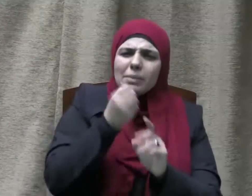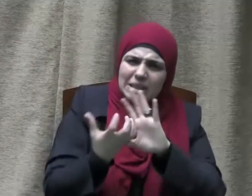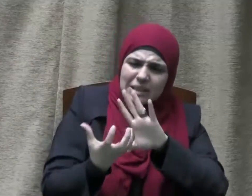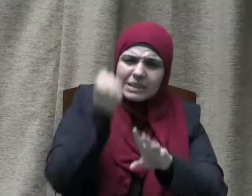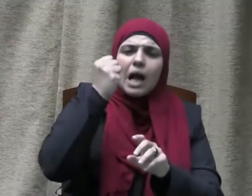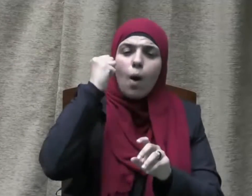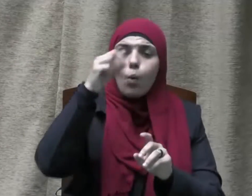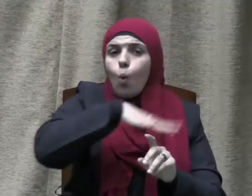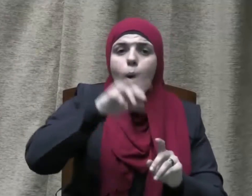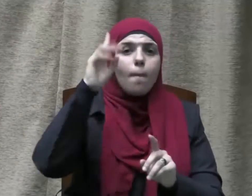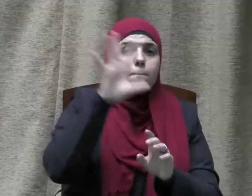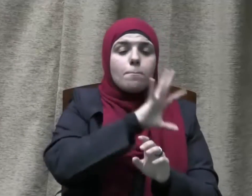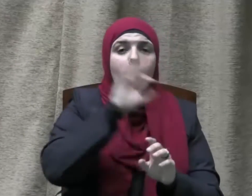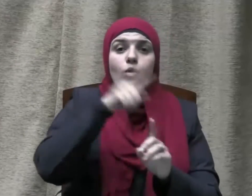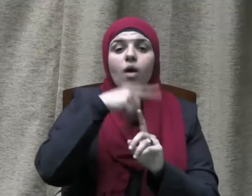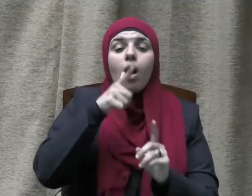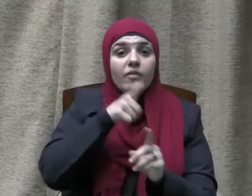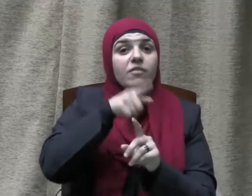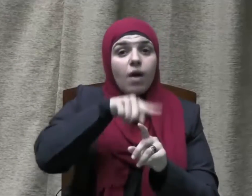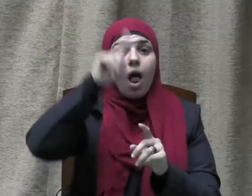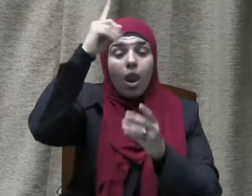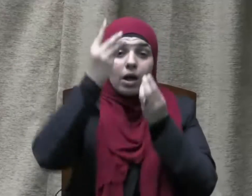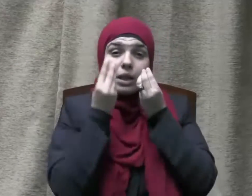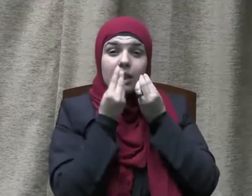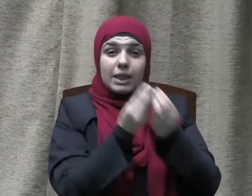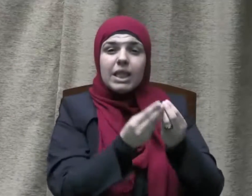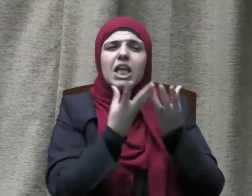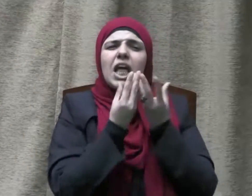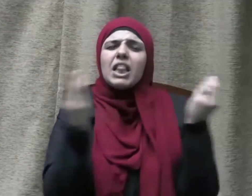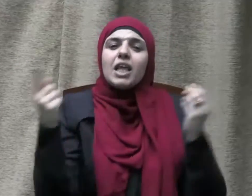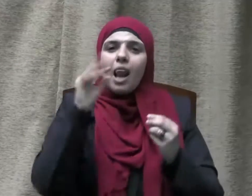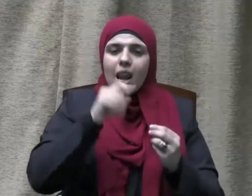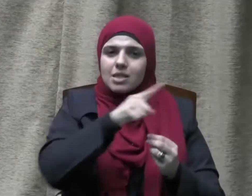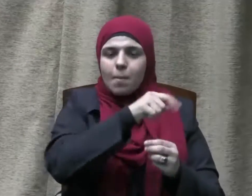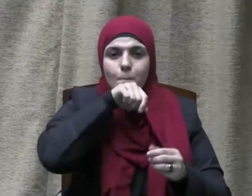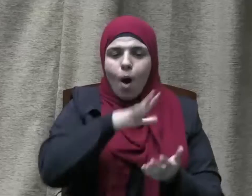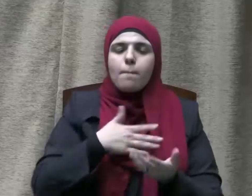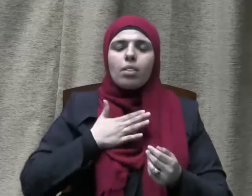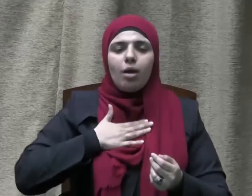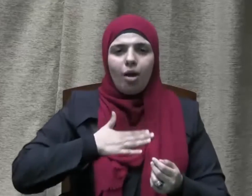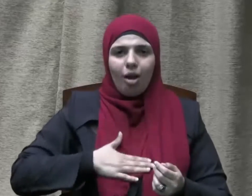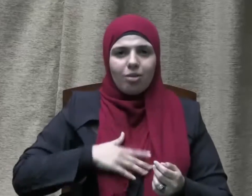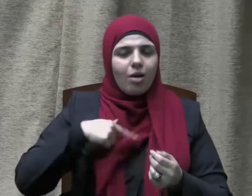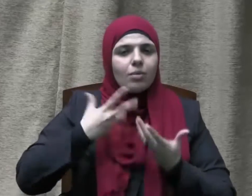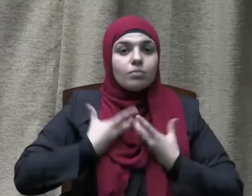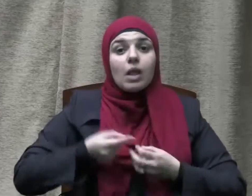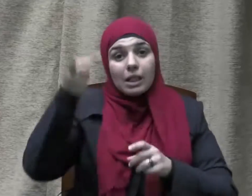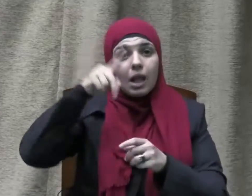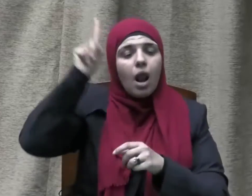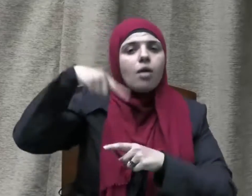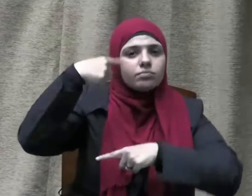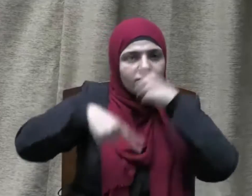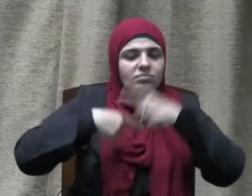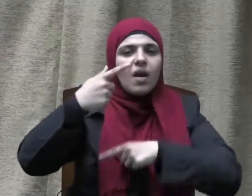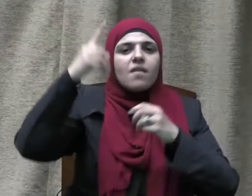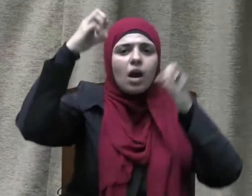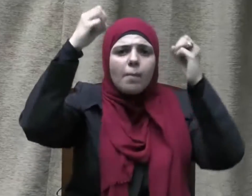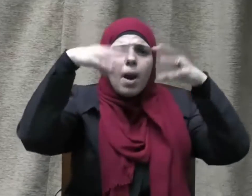قال له ولسوف يعطيك ربك فترضى وامتدادا لفضل ربه سبحانه وتعالى عليه